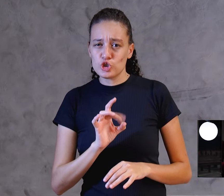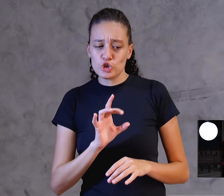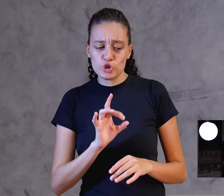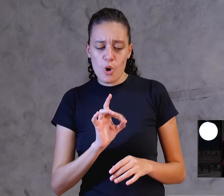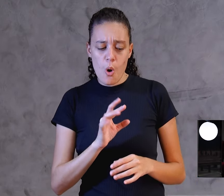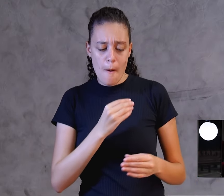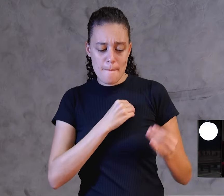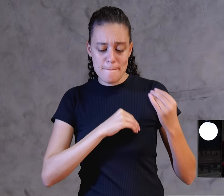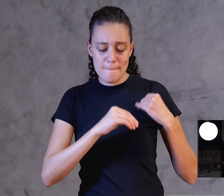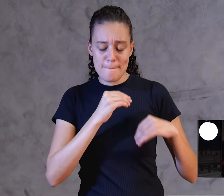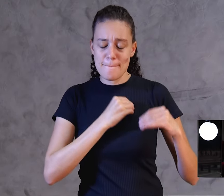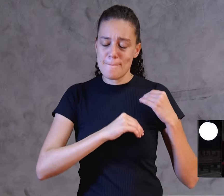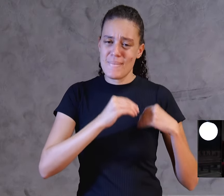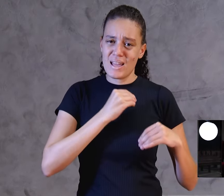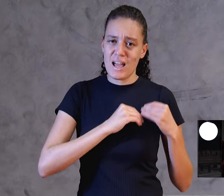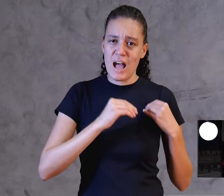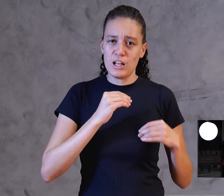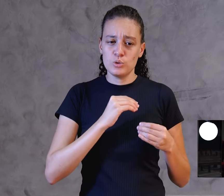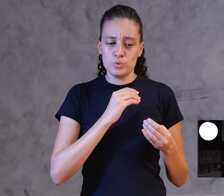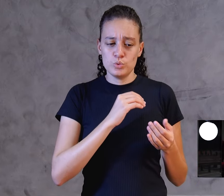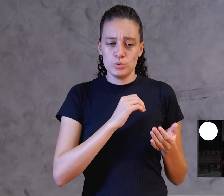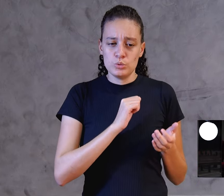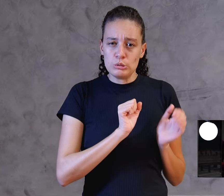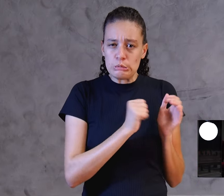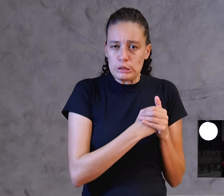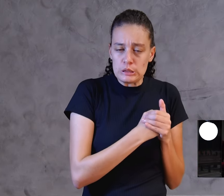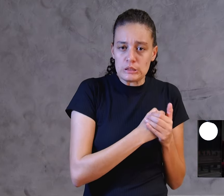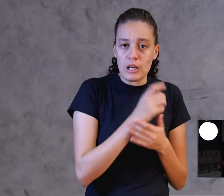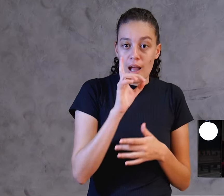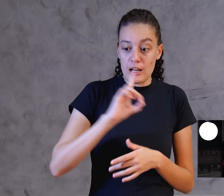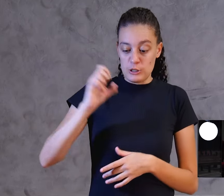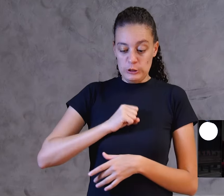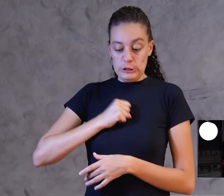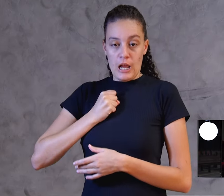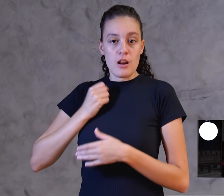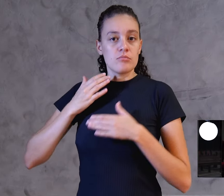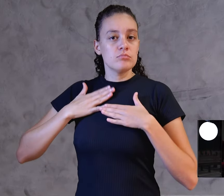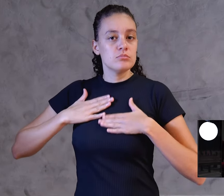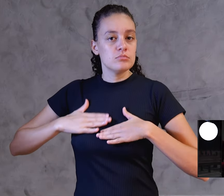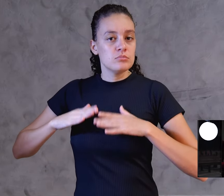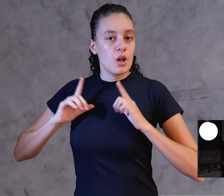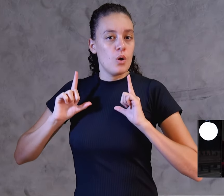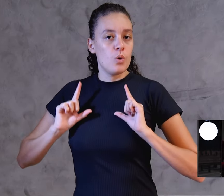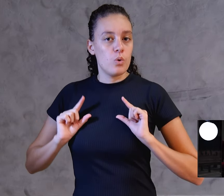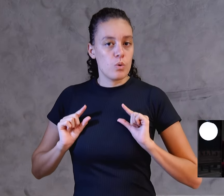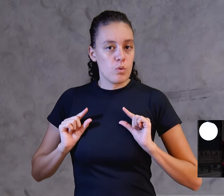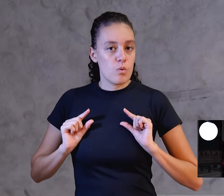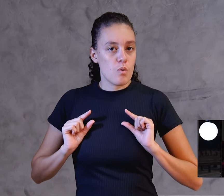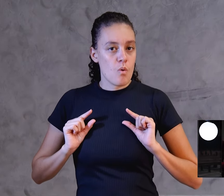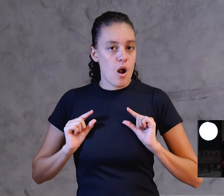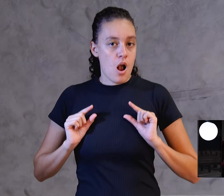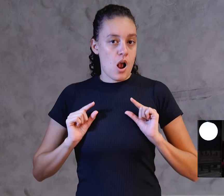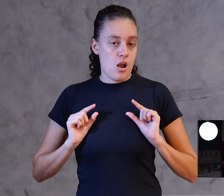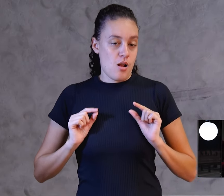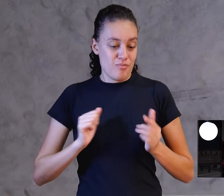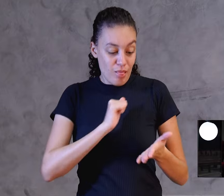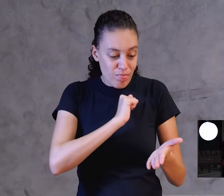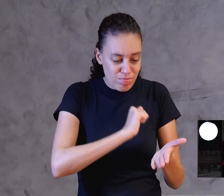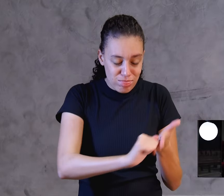aplacava a ira de Deus, mas não apagava o pecado. Cobre, mas não apaga. Mas tinha que haver